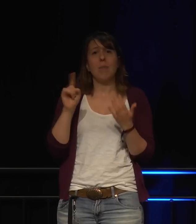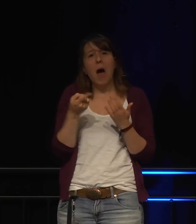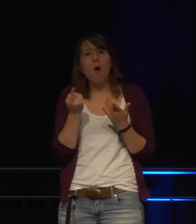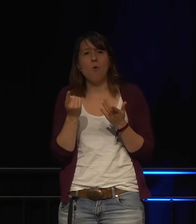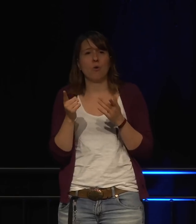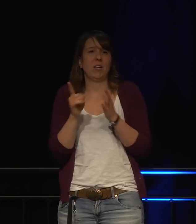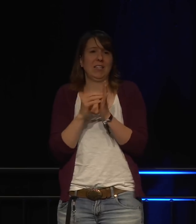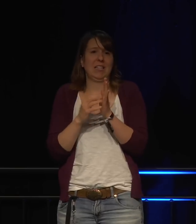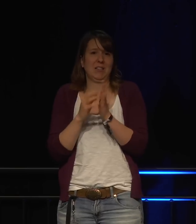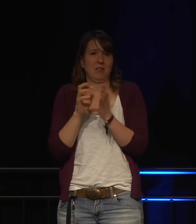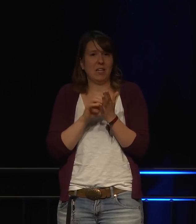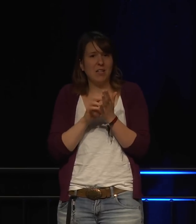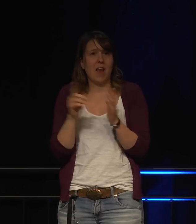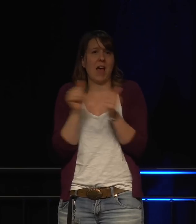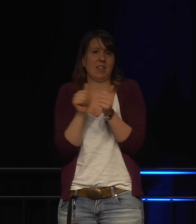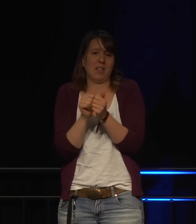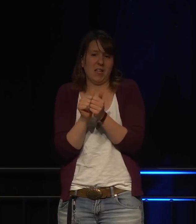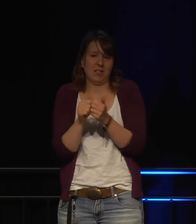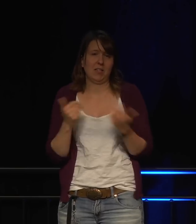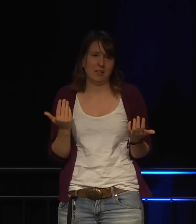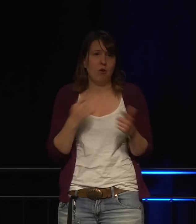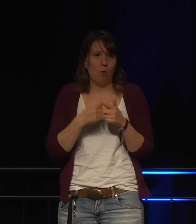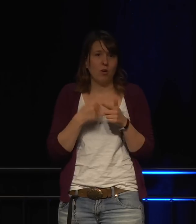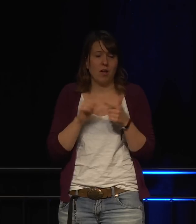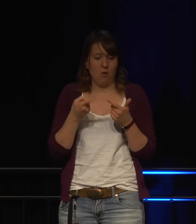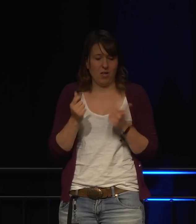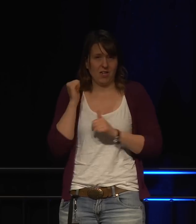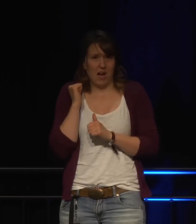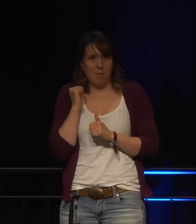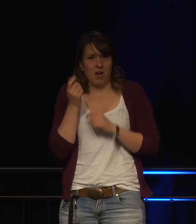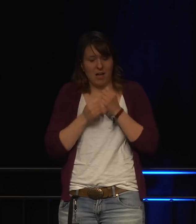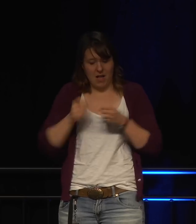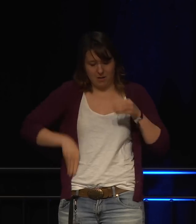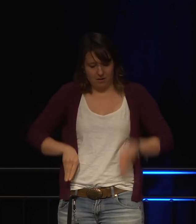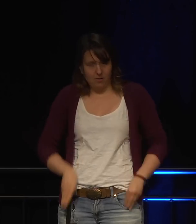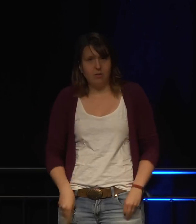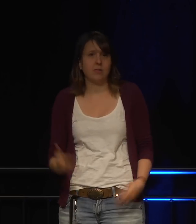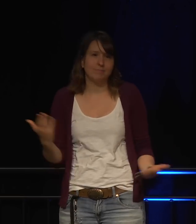Digital Assistenten, Wearables, also Sachen die man tragen kann.